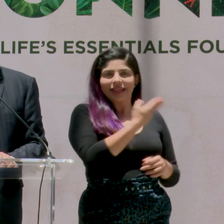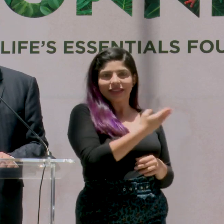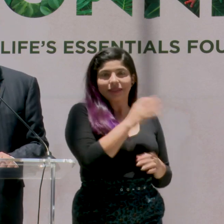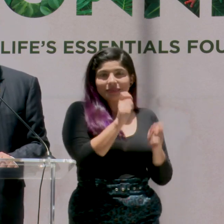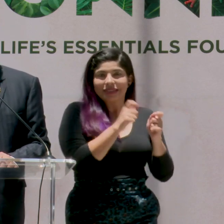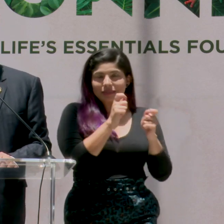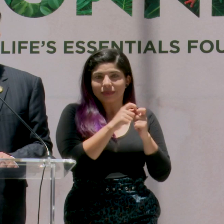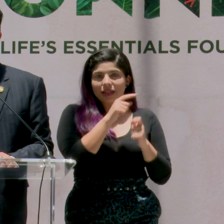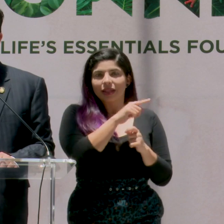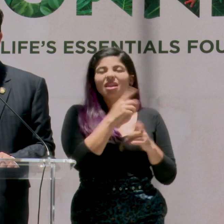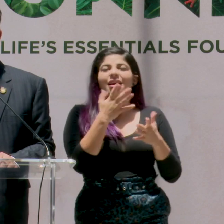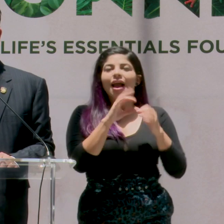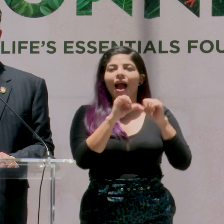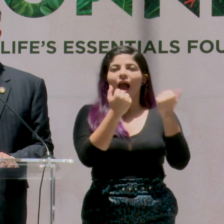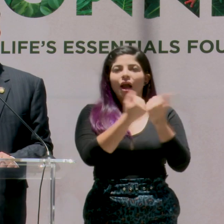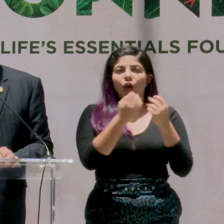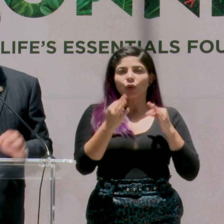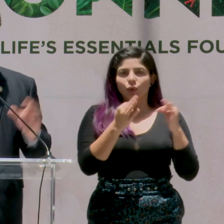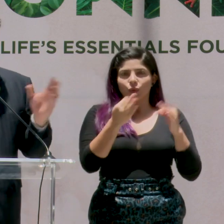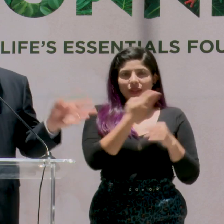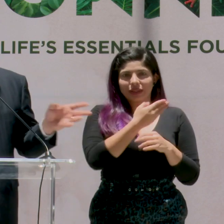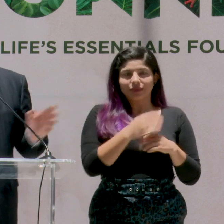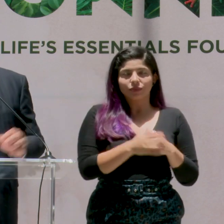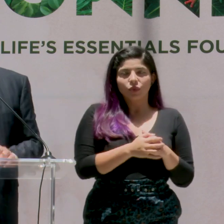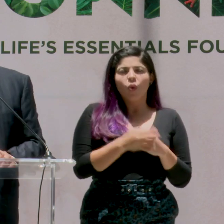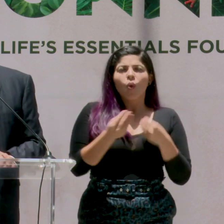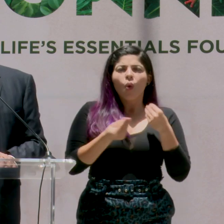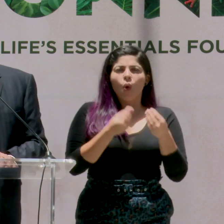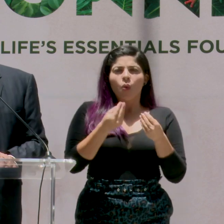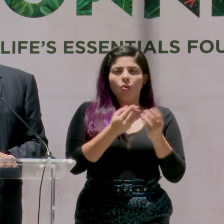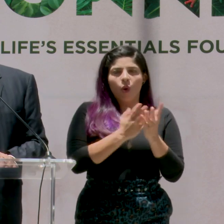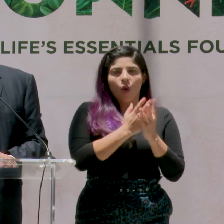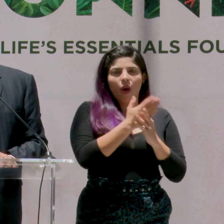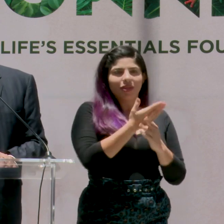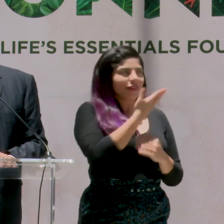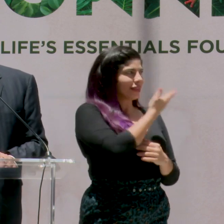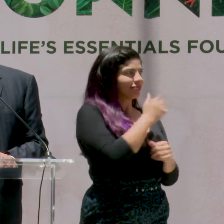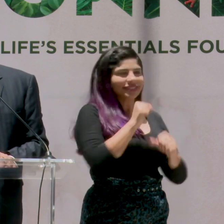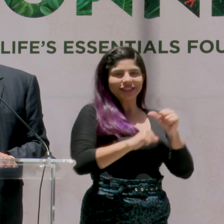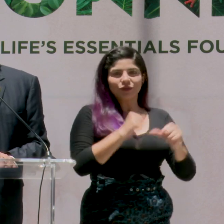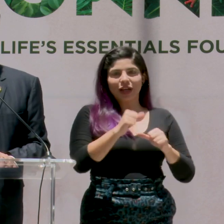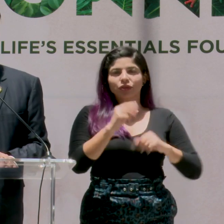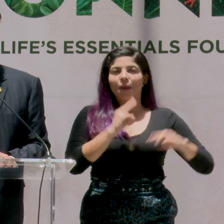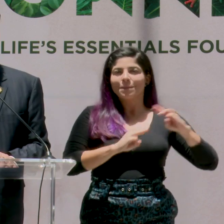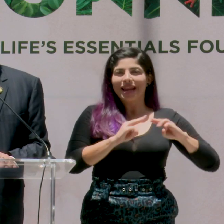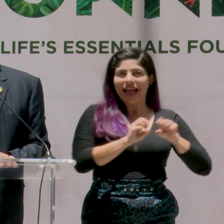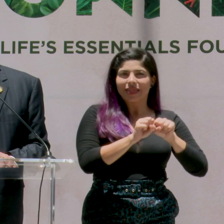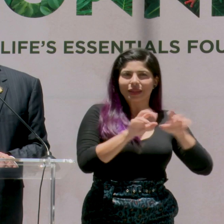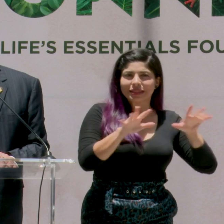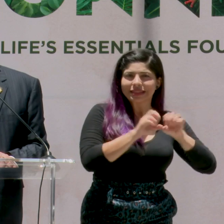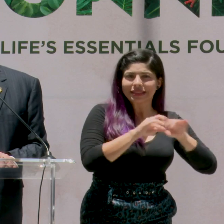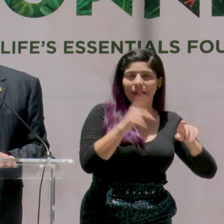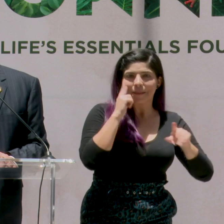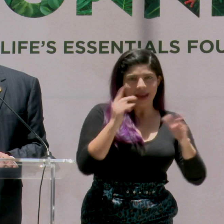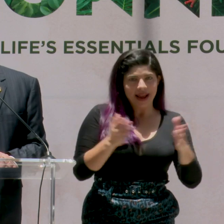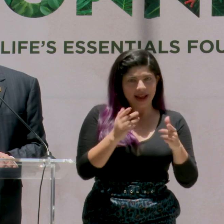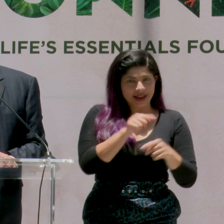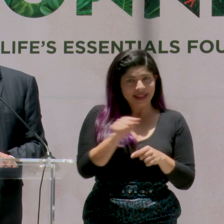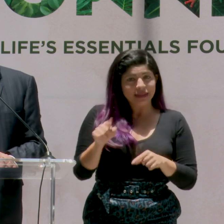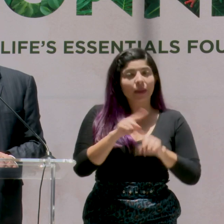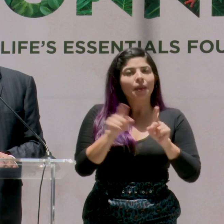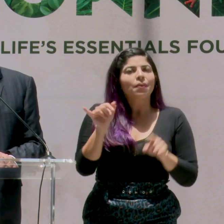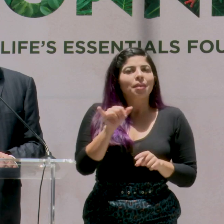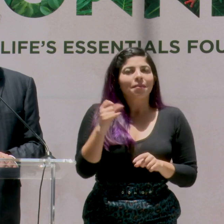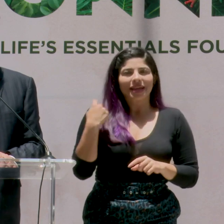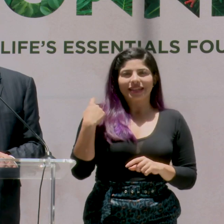particular, en el sector turismo. Se hace a través de este esfuerzo de mercadeo, pero también se viene haciendo como el